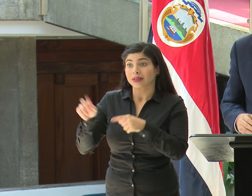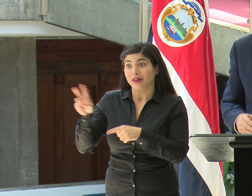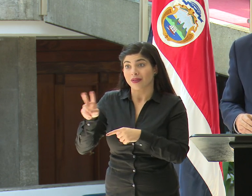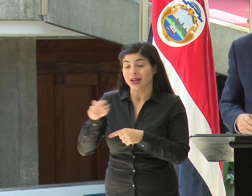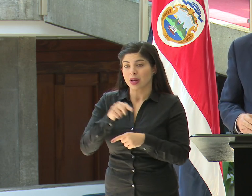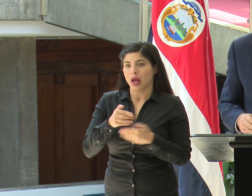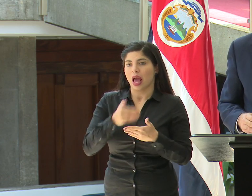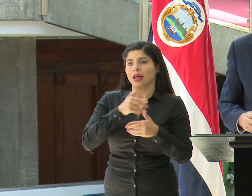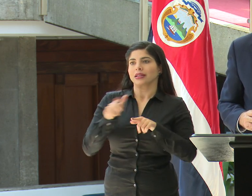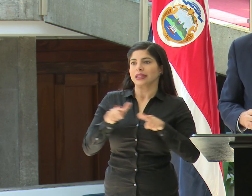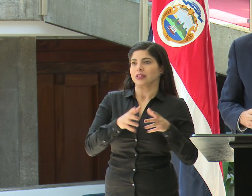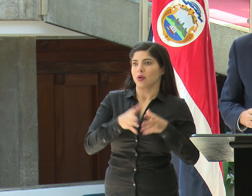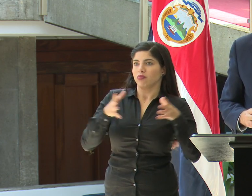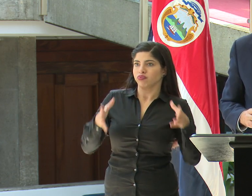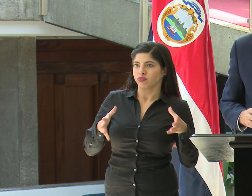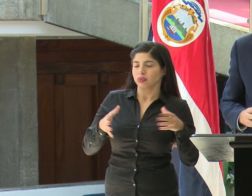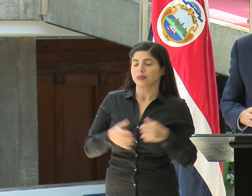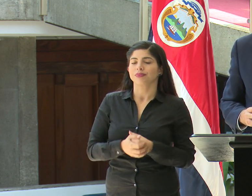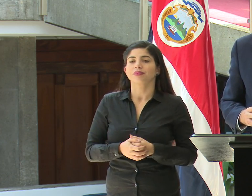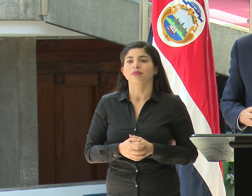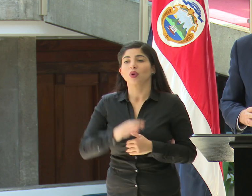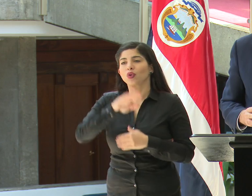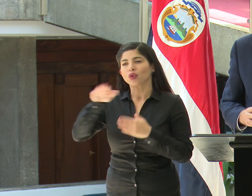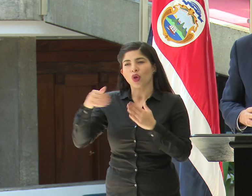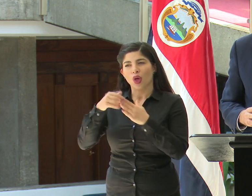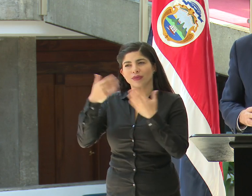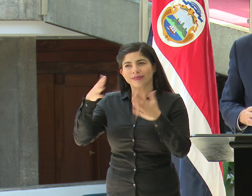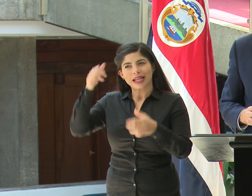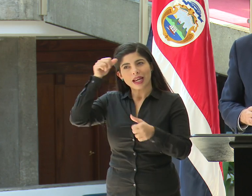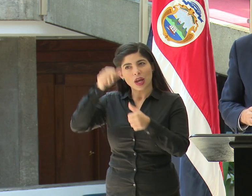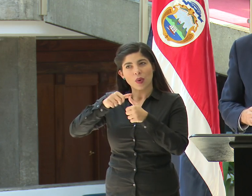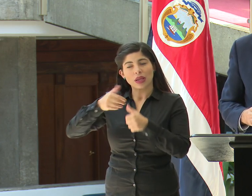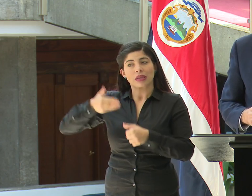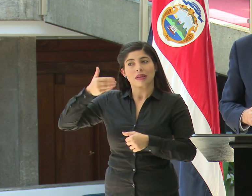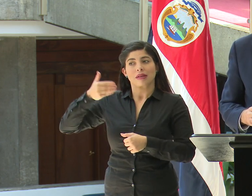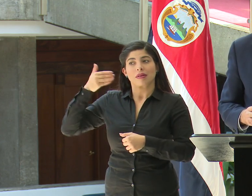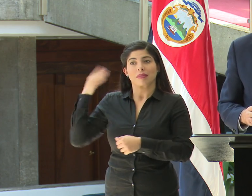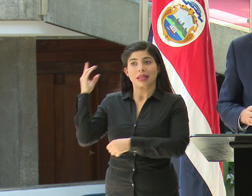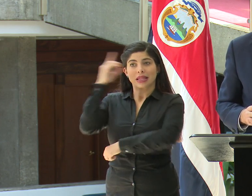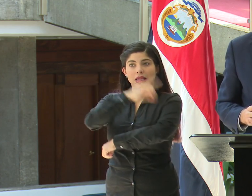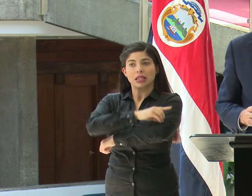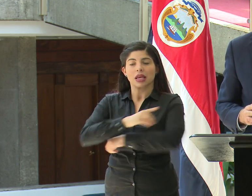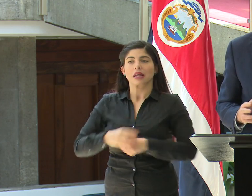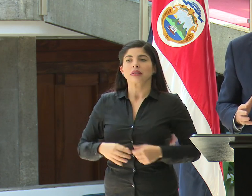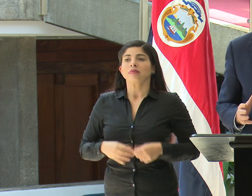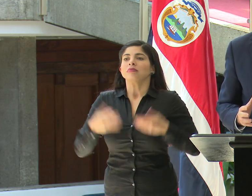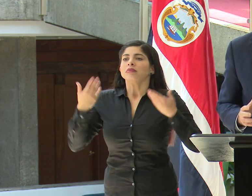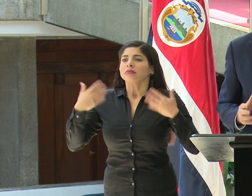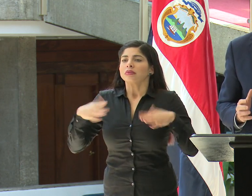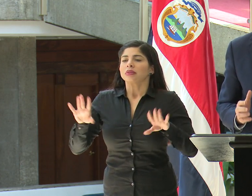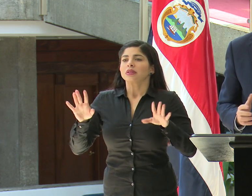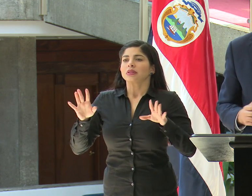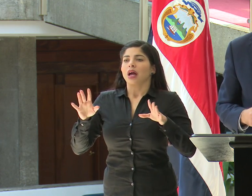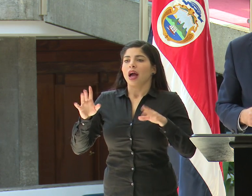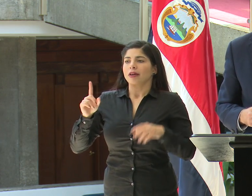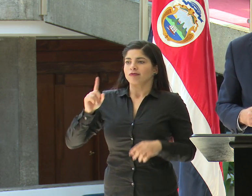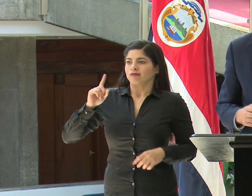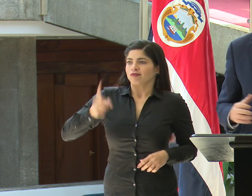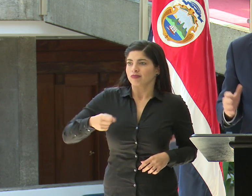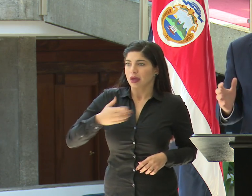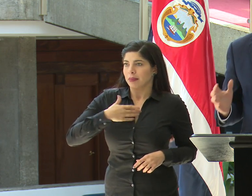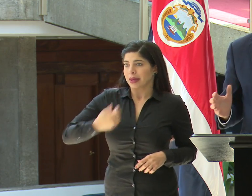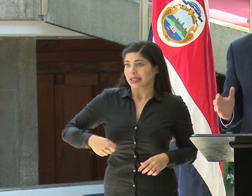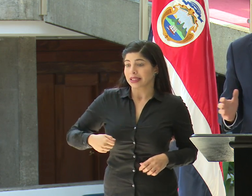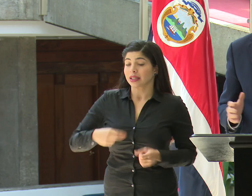virus. Como todos recordarán, en días pasados ya se había emitido una directriz